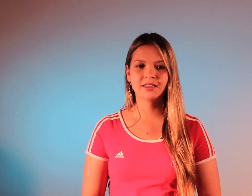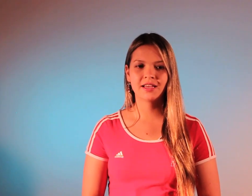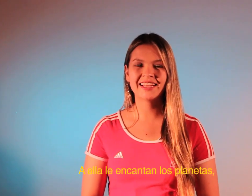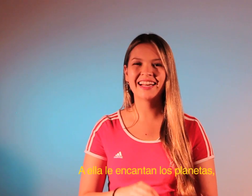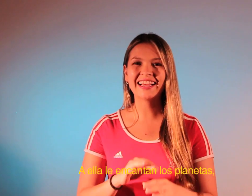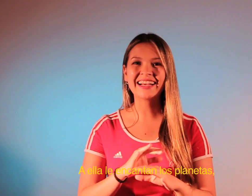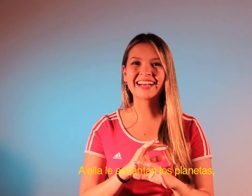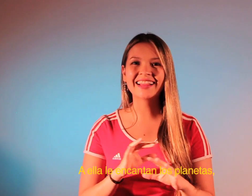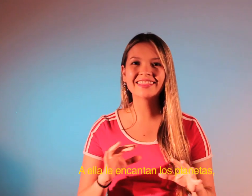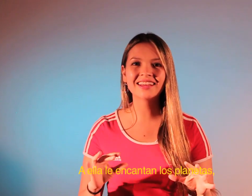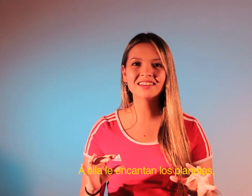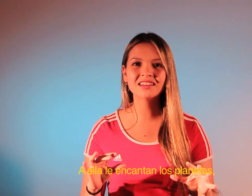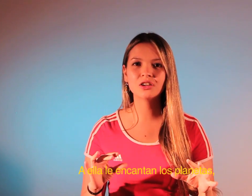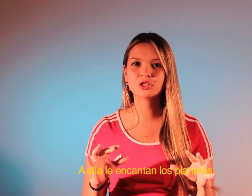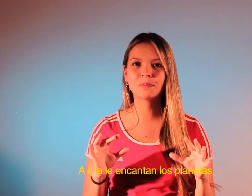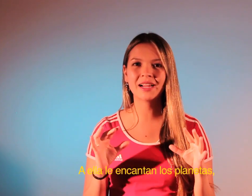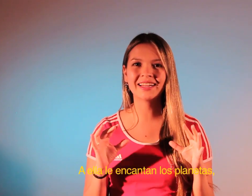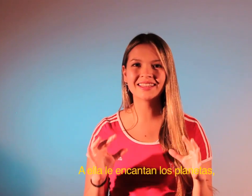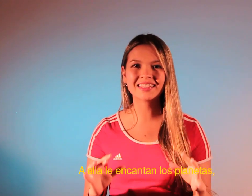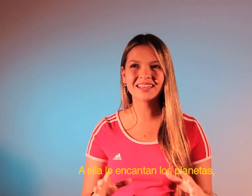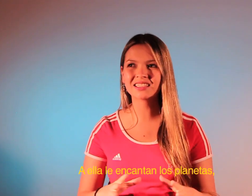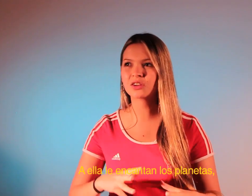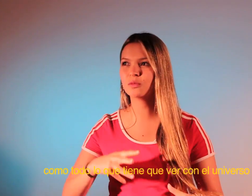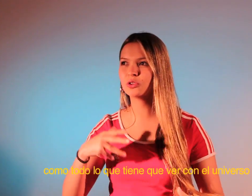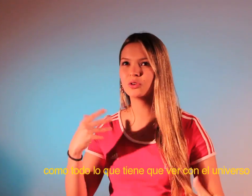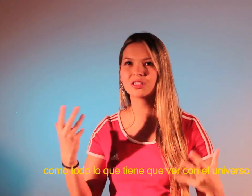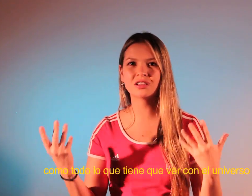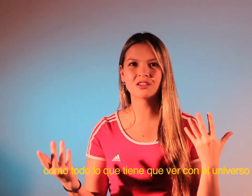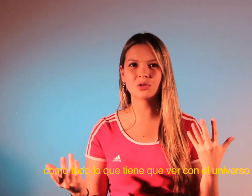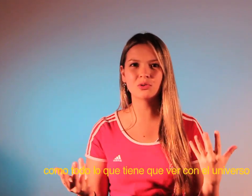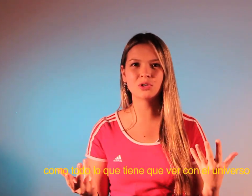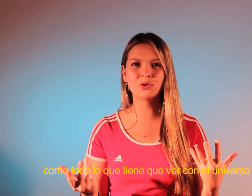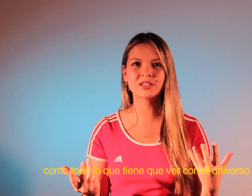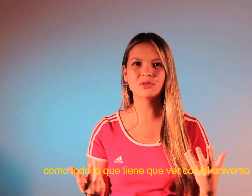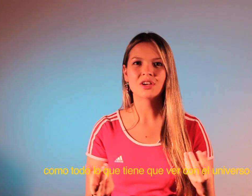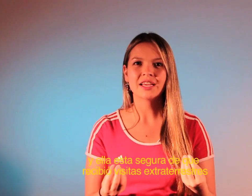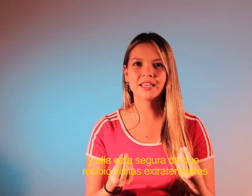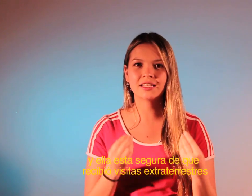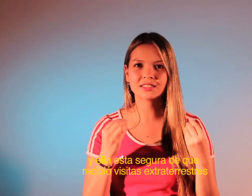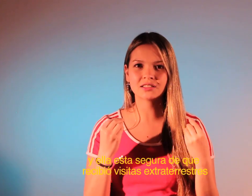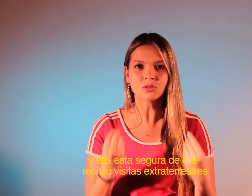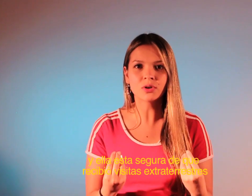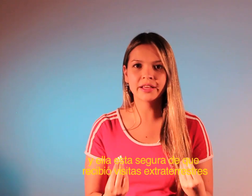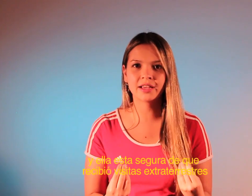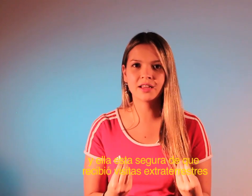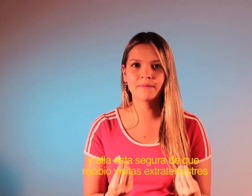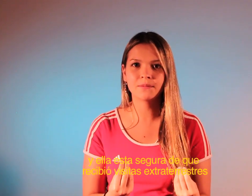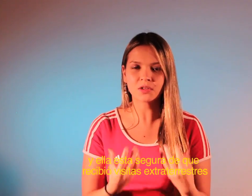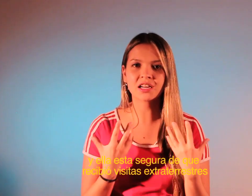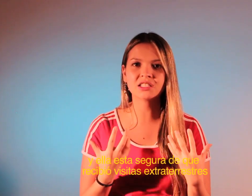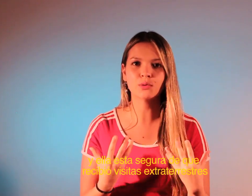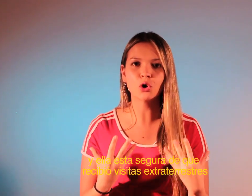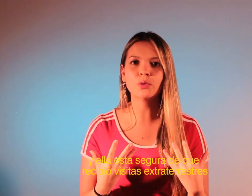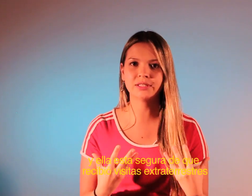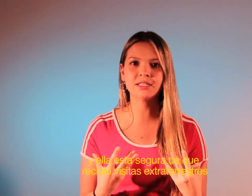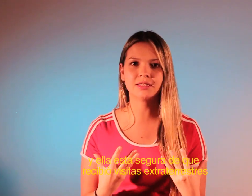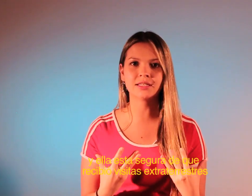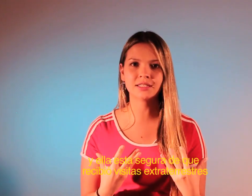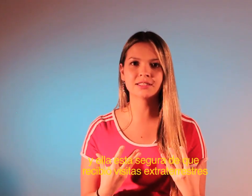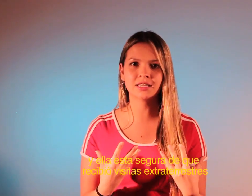A ella le encantan los planetas, como todo lo que tiene que ver con el universo. Y ella está segura de que ella recibió visitas extraterrestres.